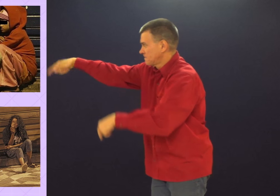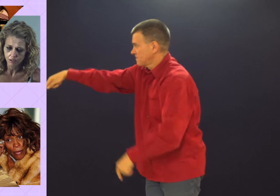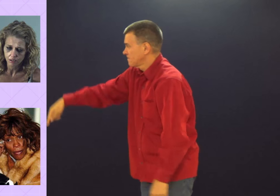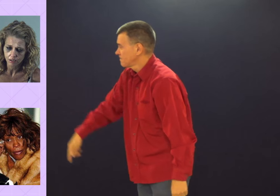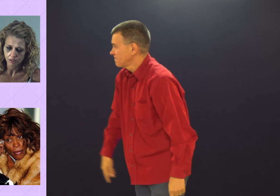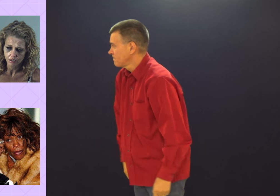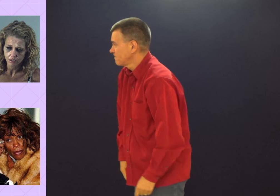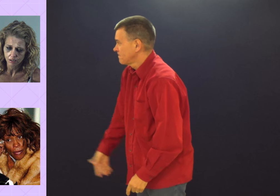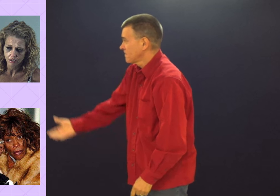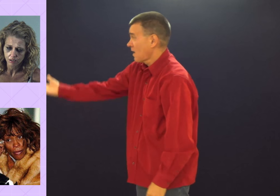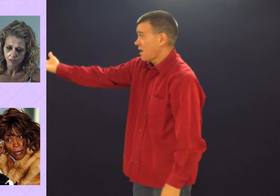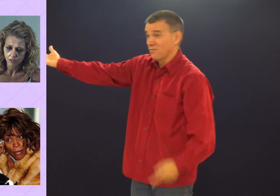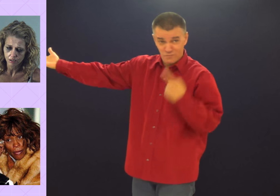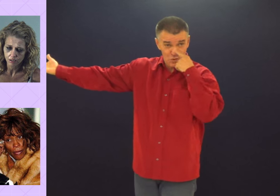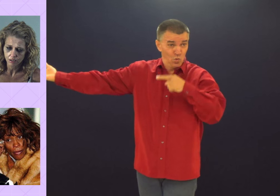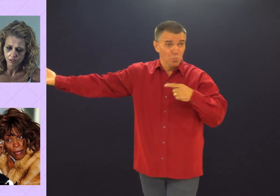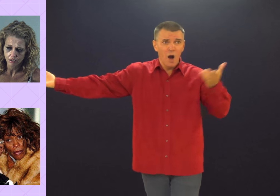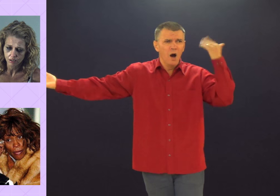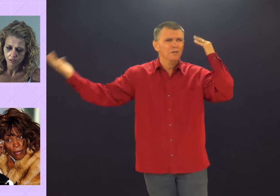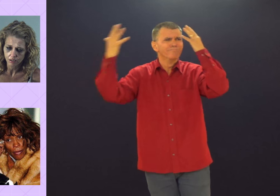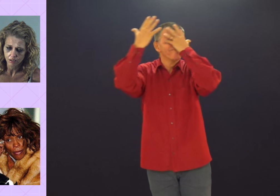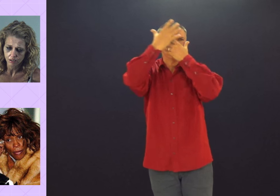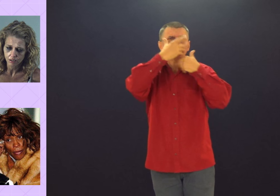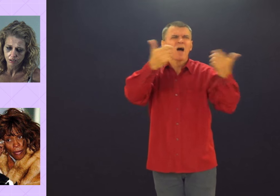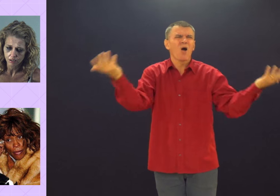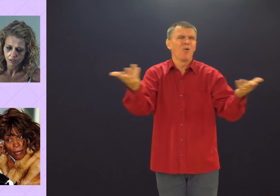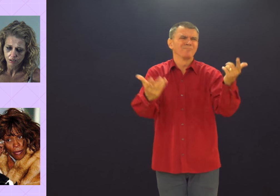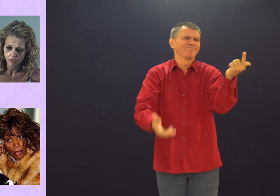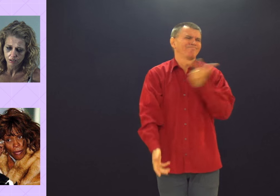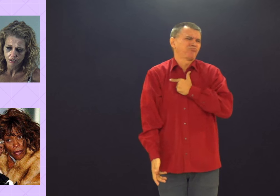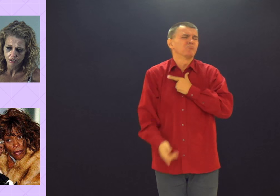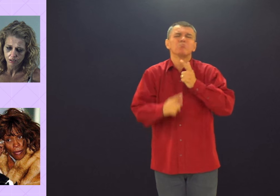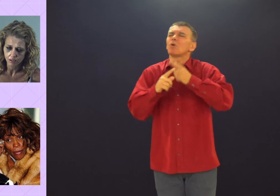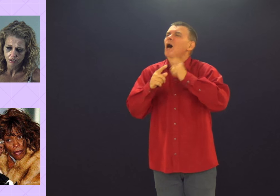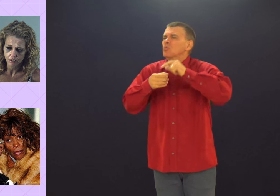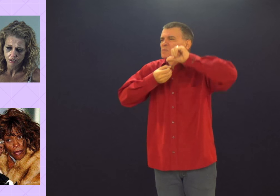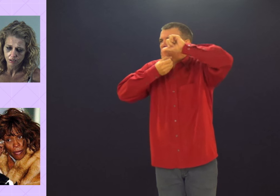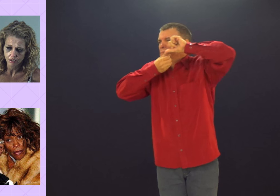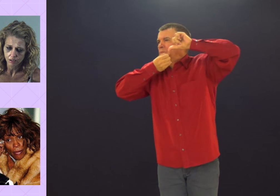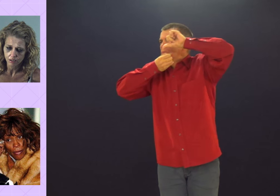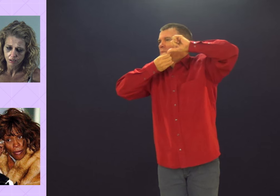horrível. Olha só. Uma coisa bonita. Olha como se tornou.